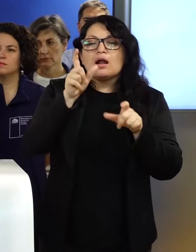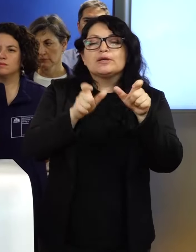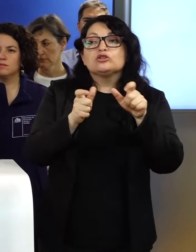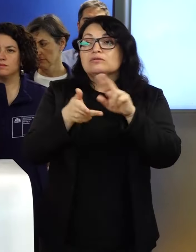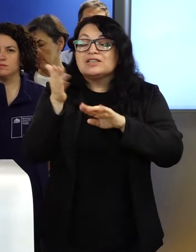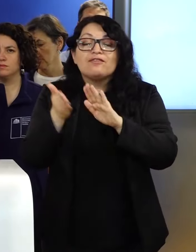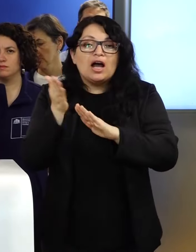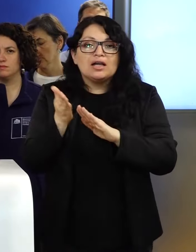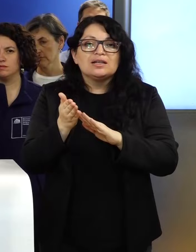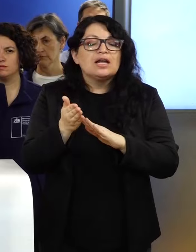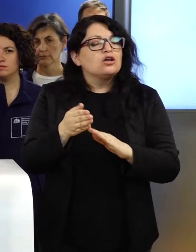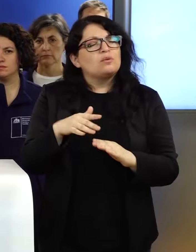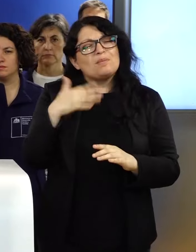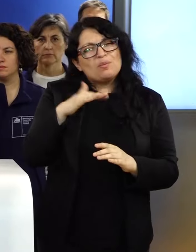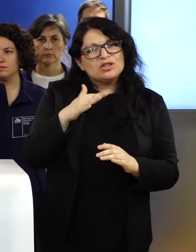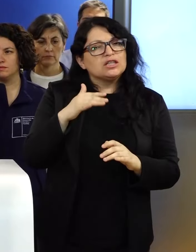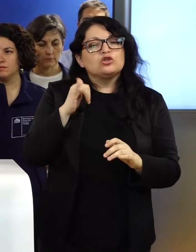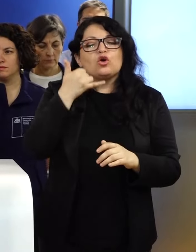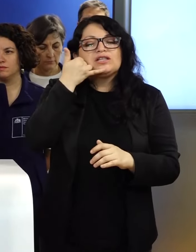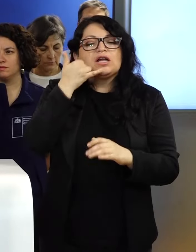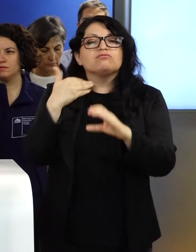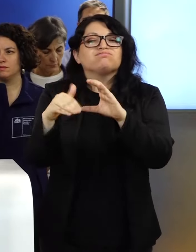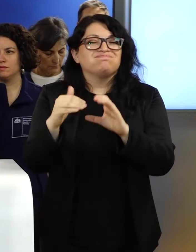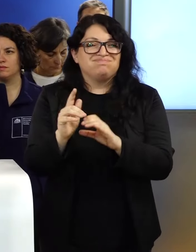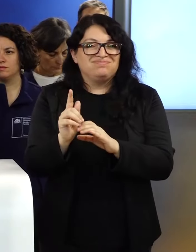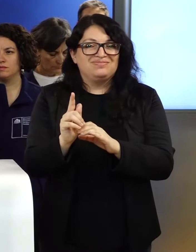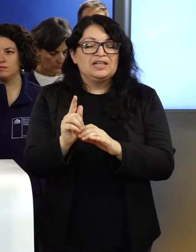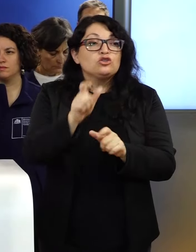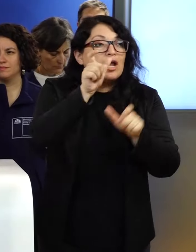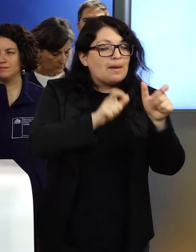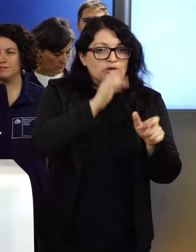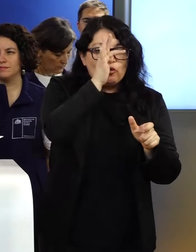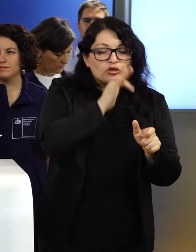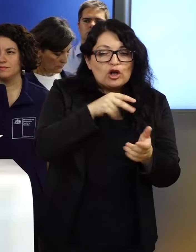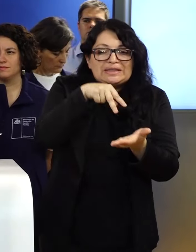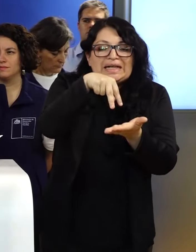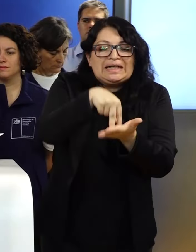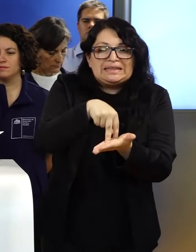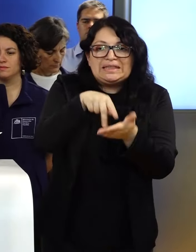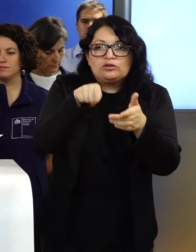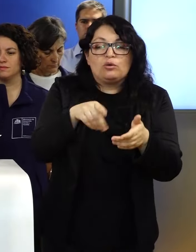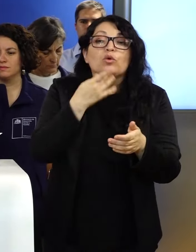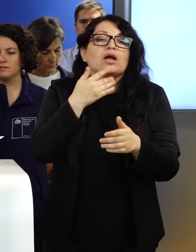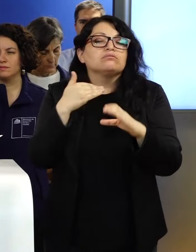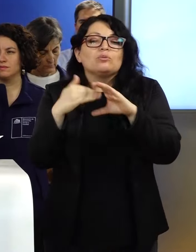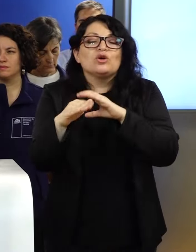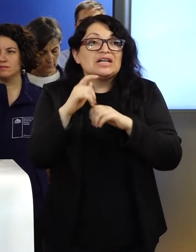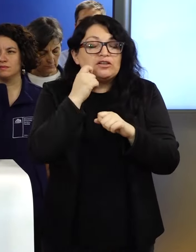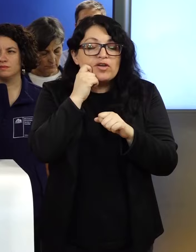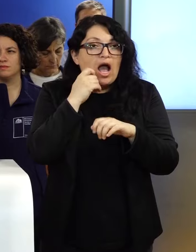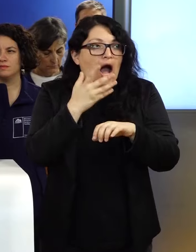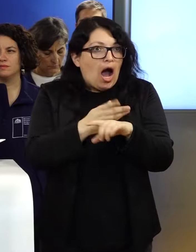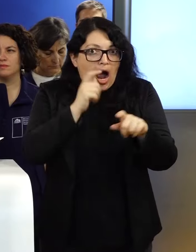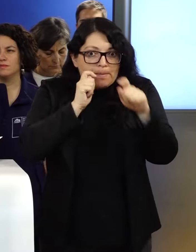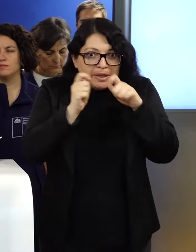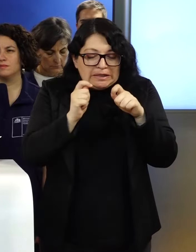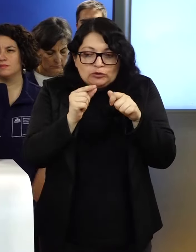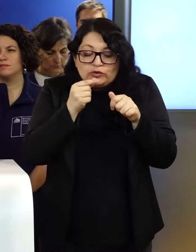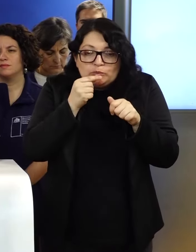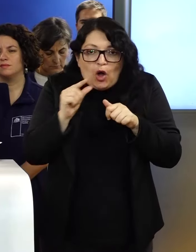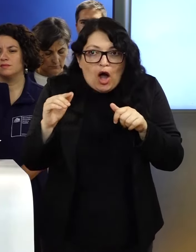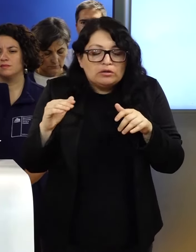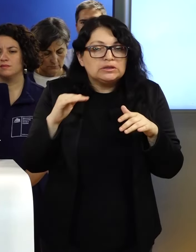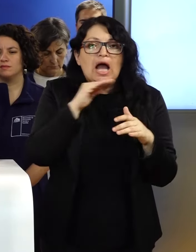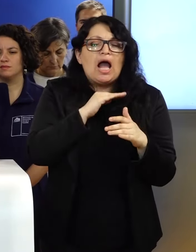instrumento es la presencia en el terreno más que la alerta SAE que se hace cuando ya hay una situación de riesgo inminente, inmediata. Entonces, ¿qué se está